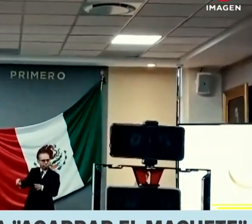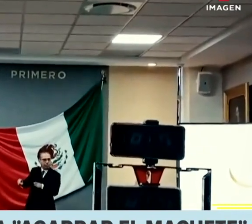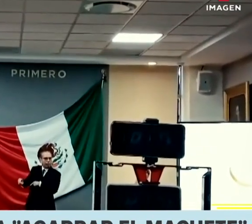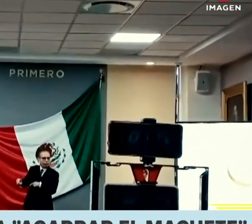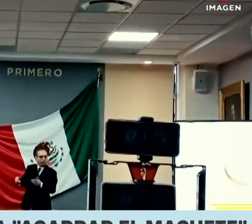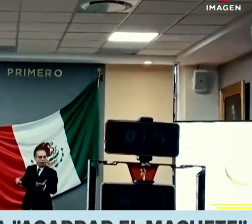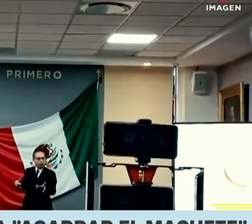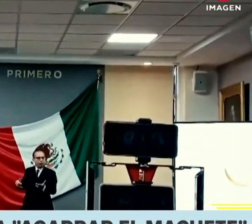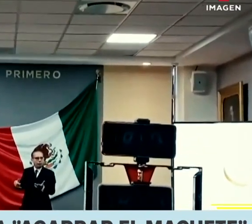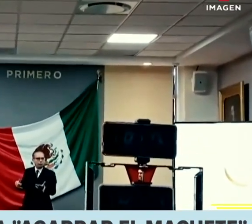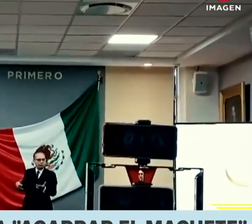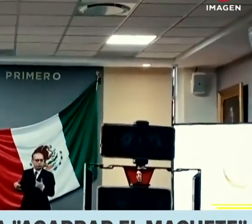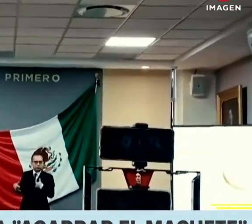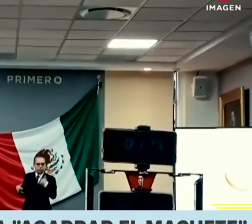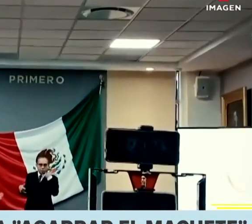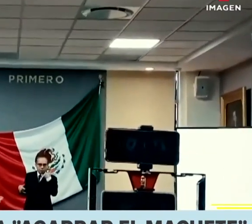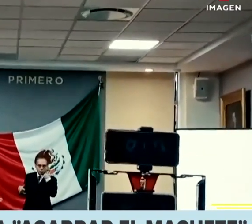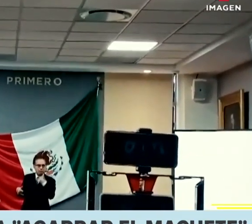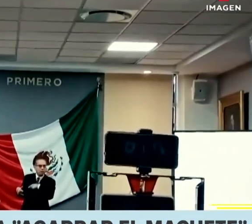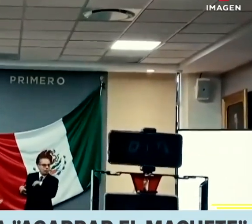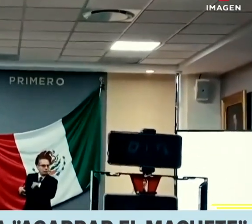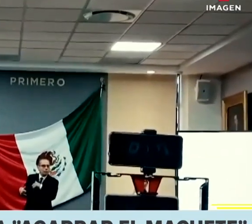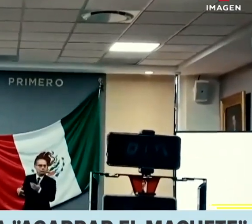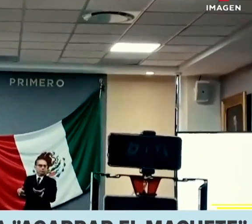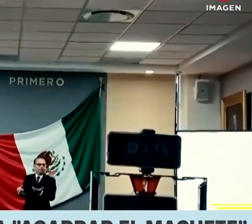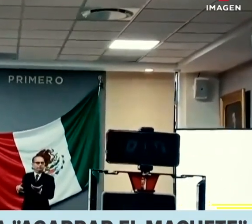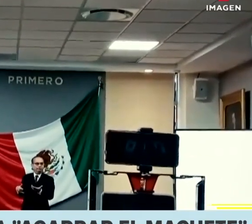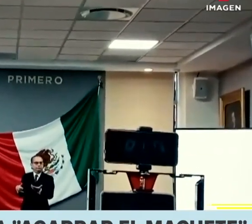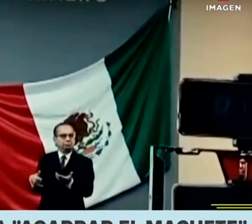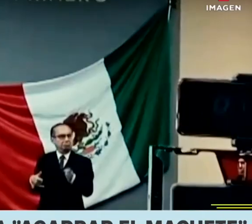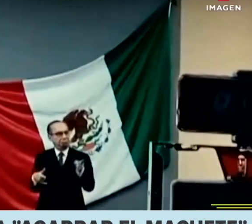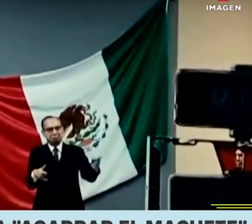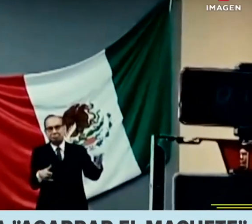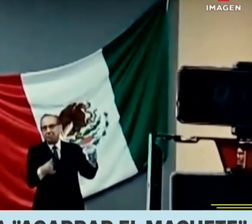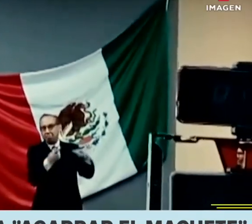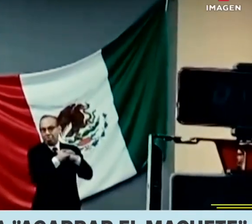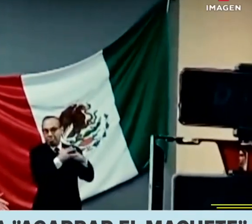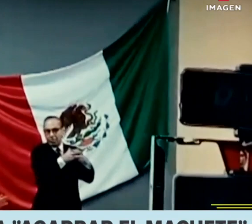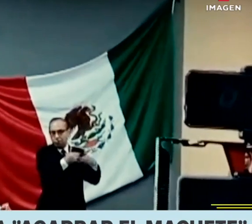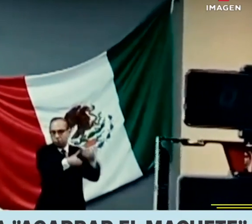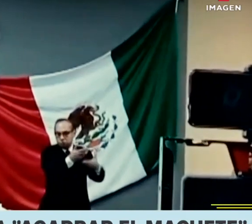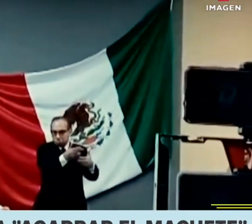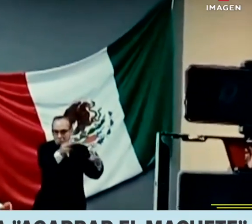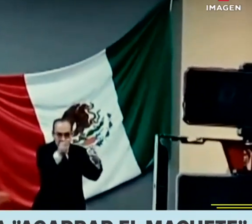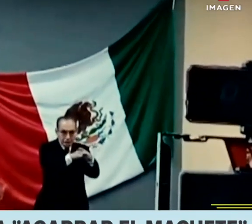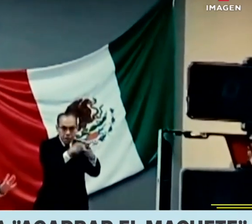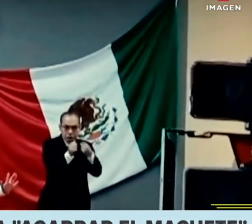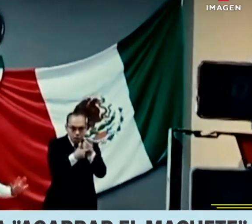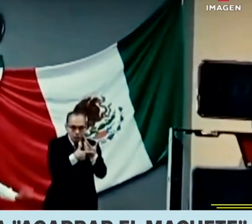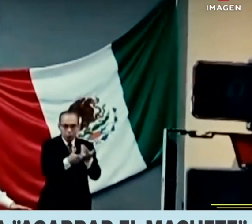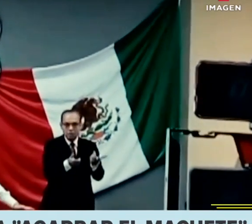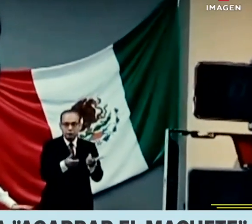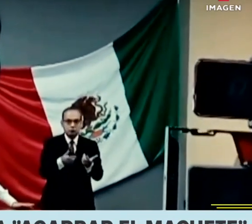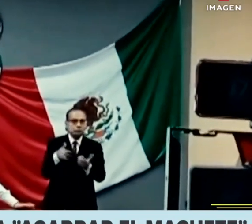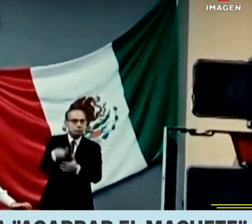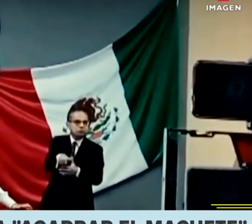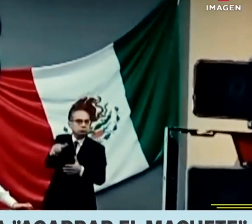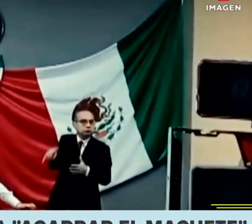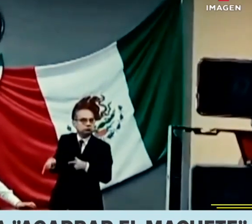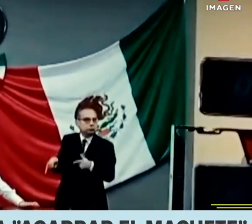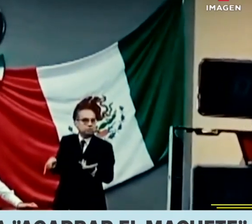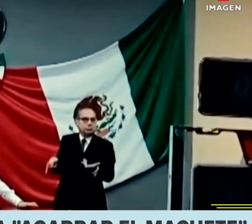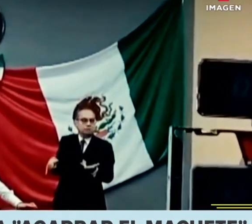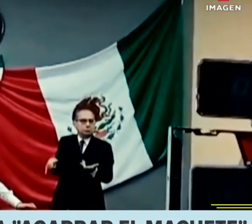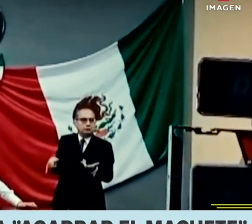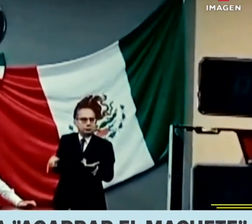atención de las autoridades de seguridad pública de ese estado. La legisladora local argumentó haber vivido casos de inacción de personal policial.